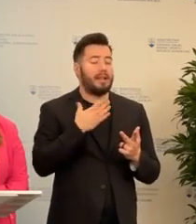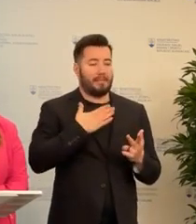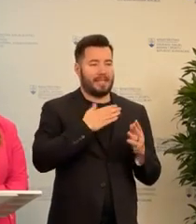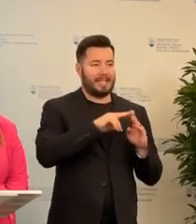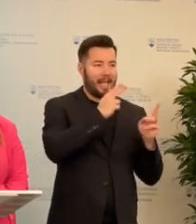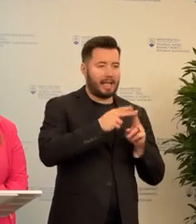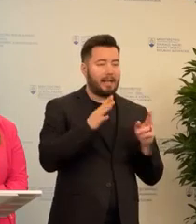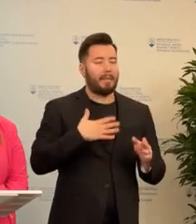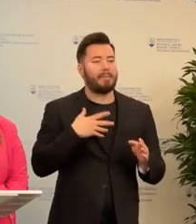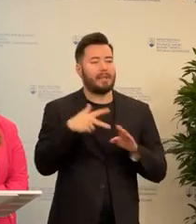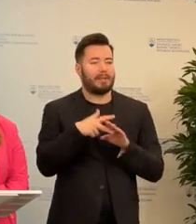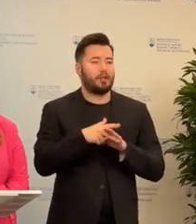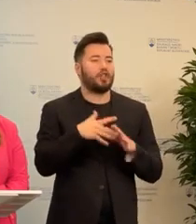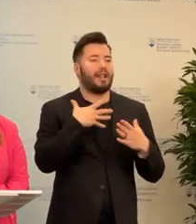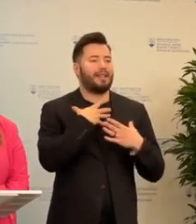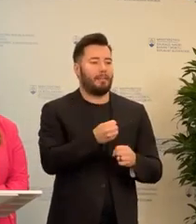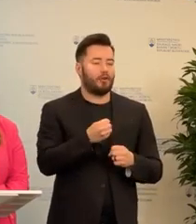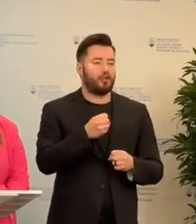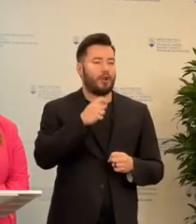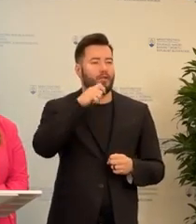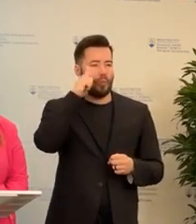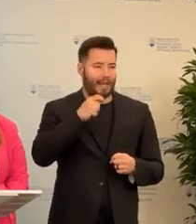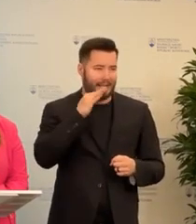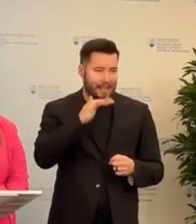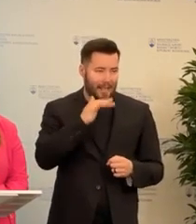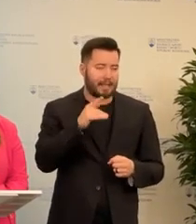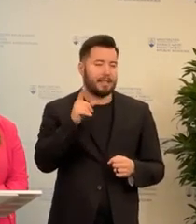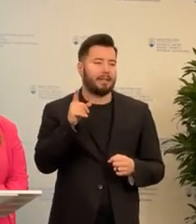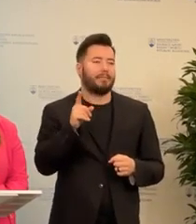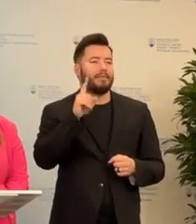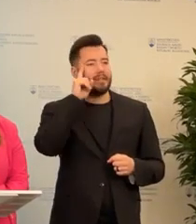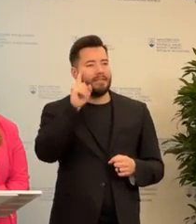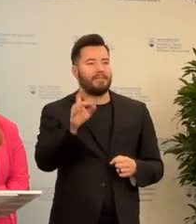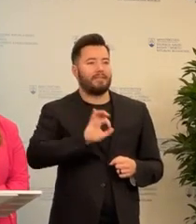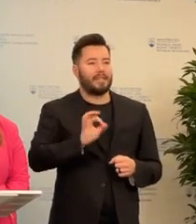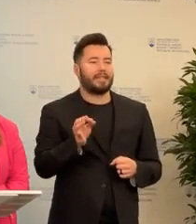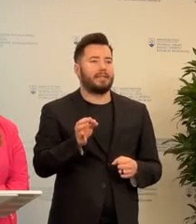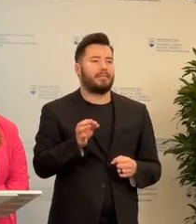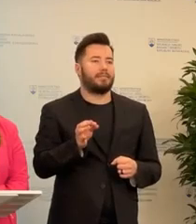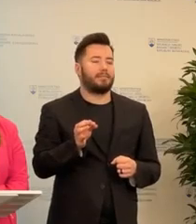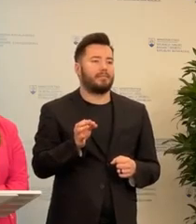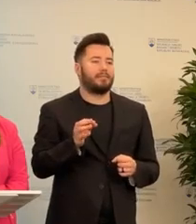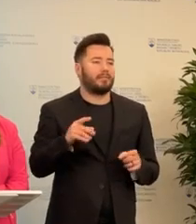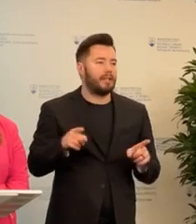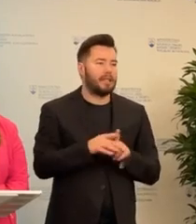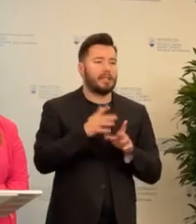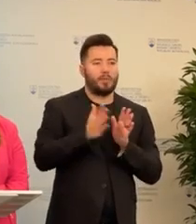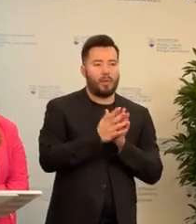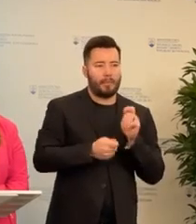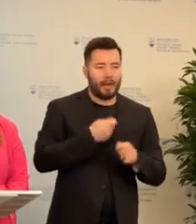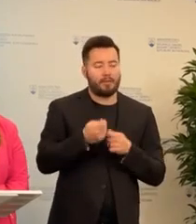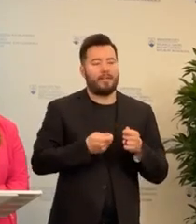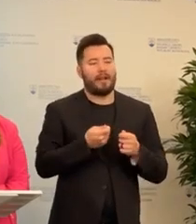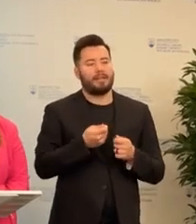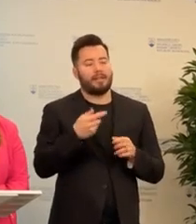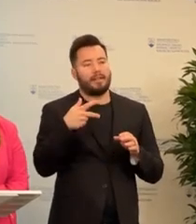zabezpečených aj pomočníkov, ktorí vedie operatívne s nami spolupracovať a